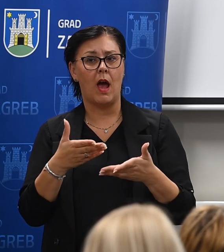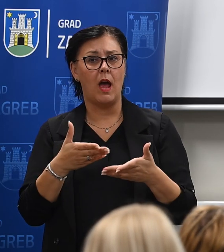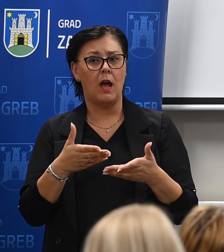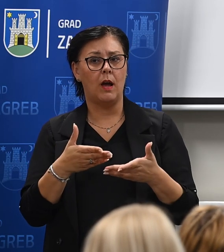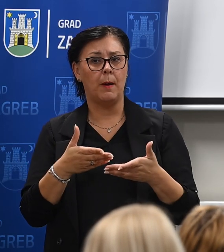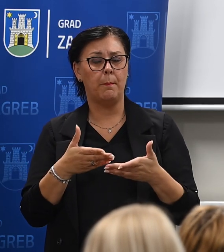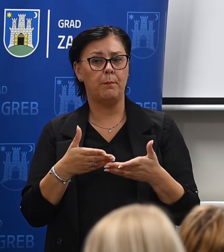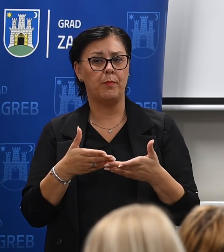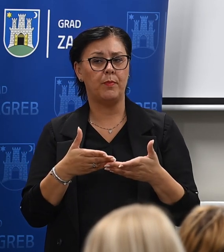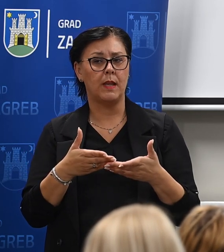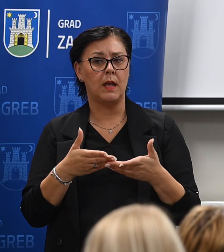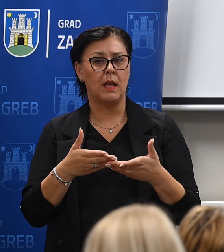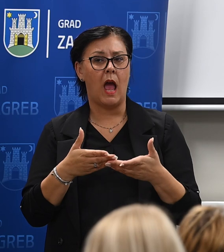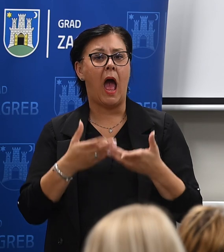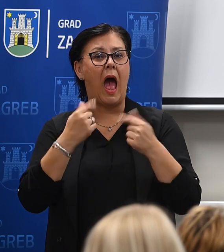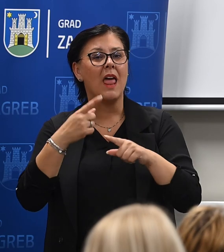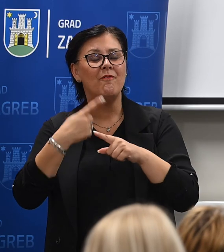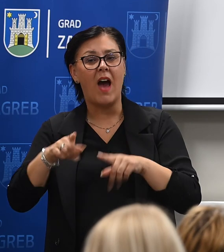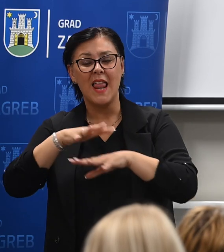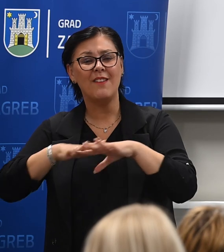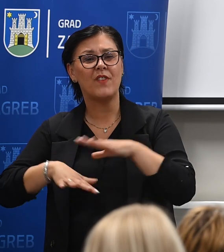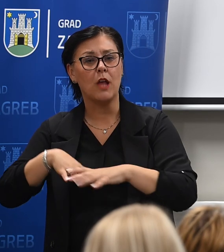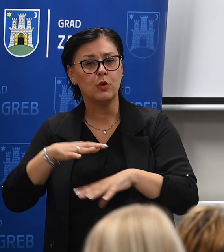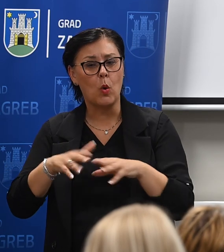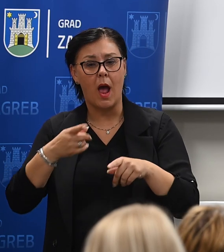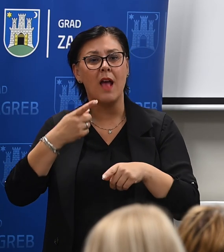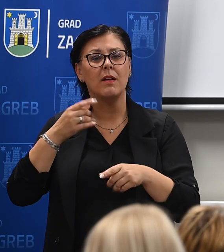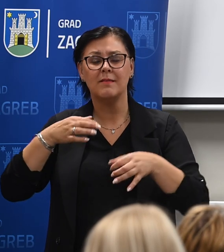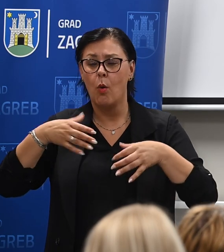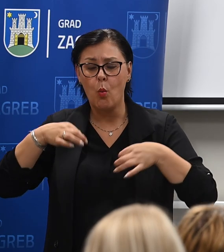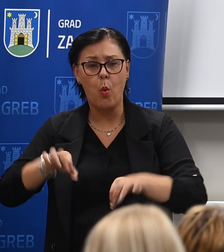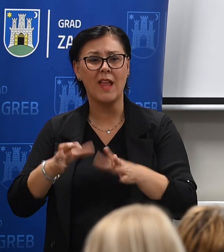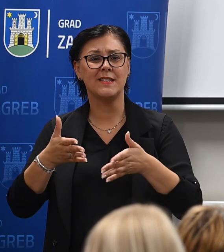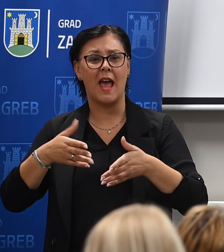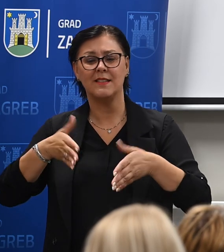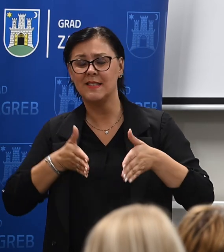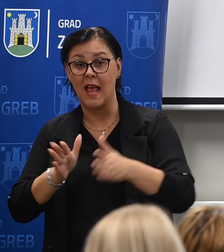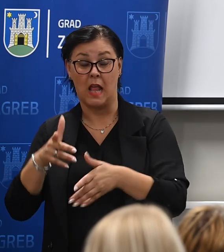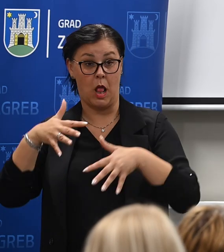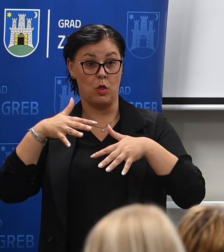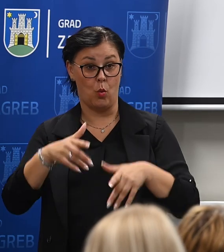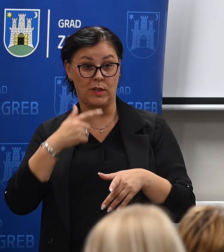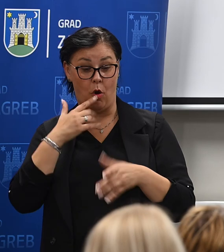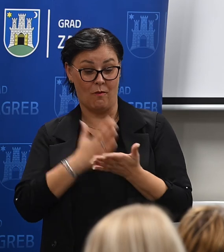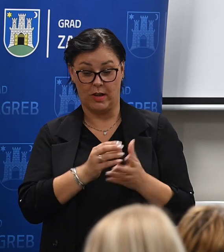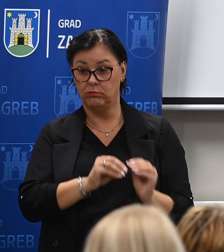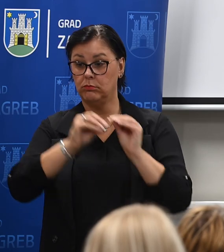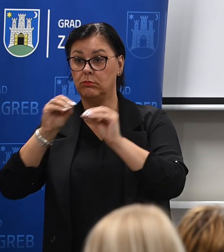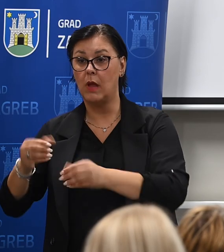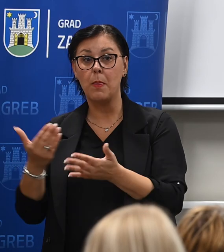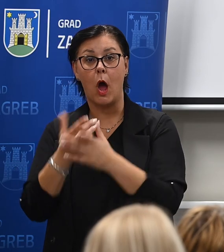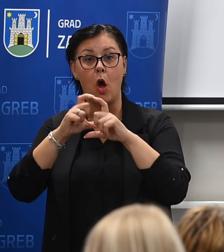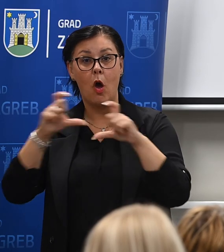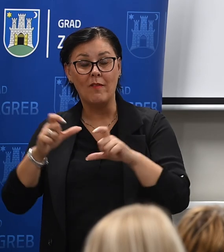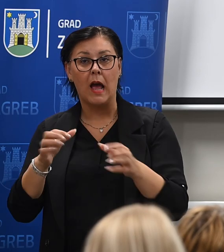nekada je razvitak postatka infrastrukture, prvenzivno prometne infrastrukture. Građani koji su uselili u neke novogradnje mezi